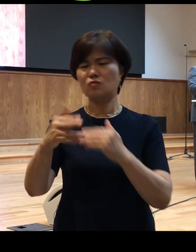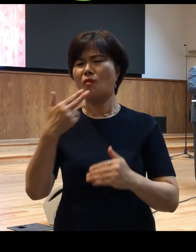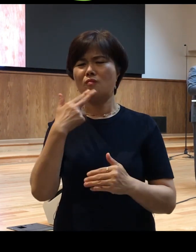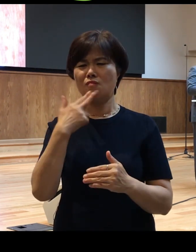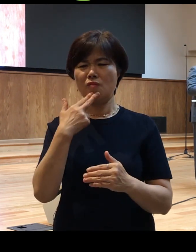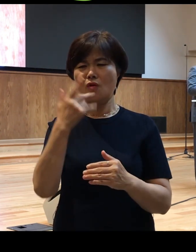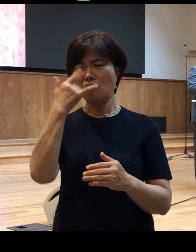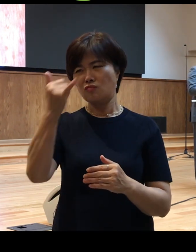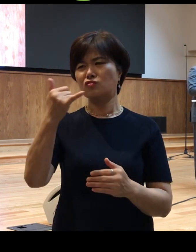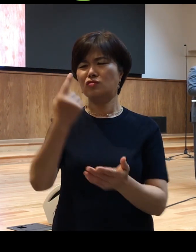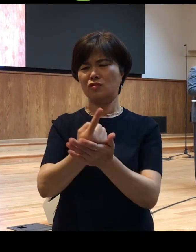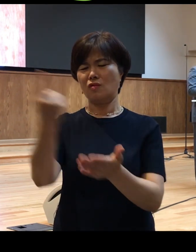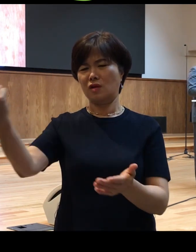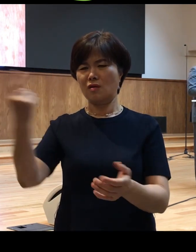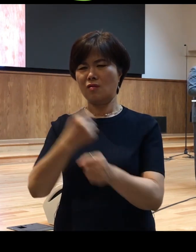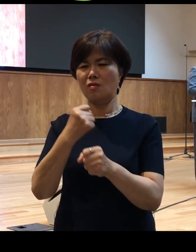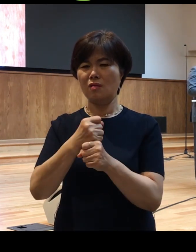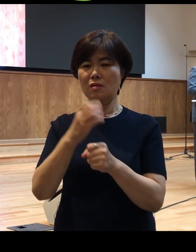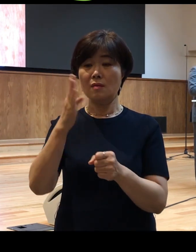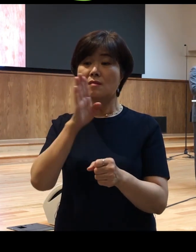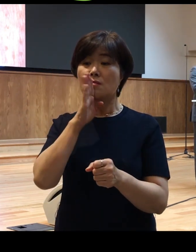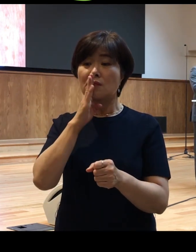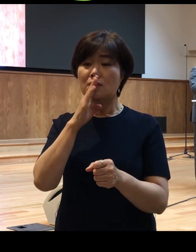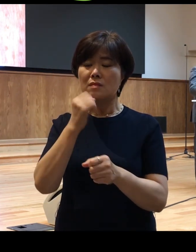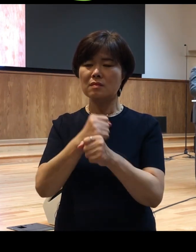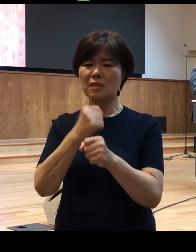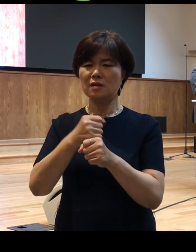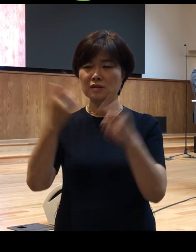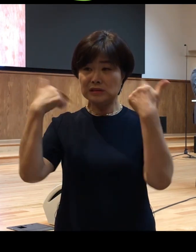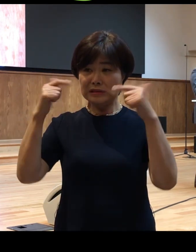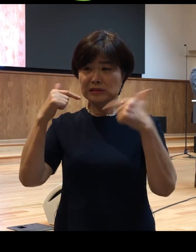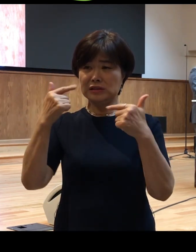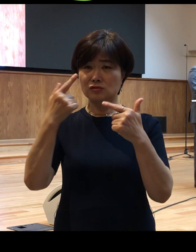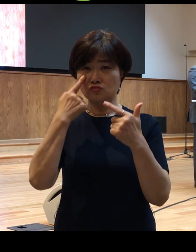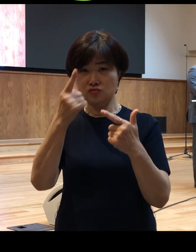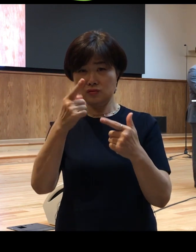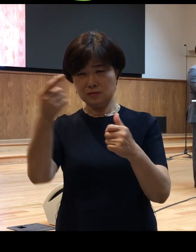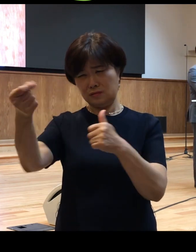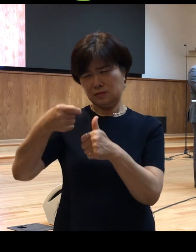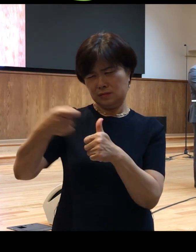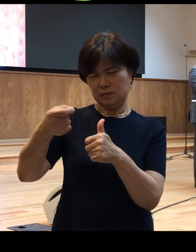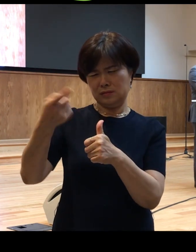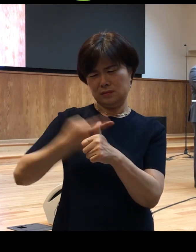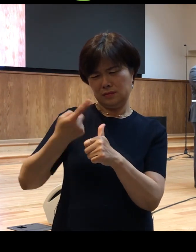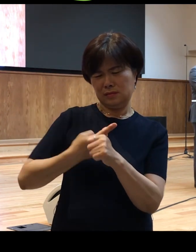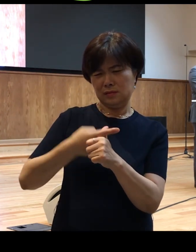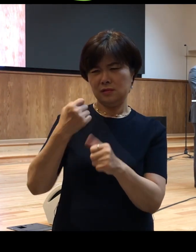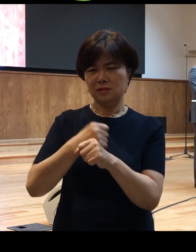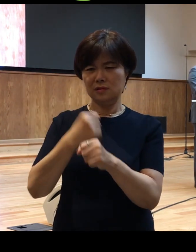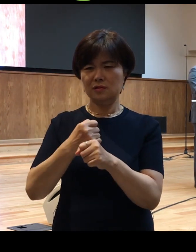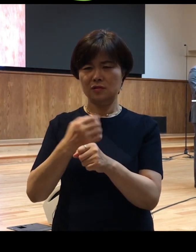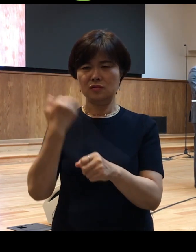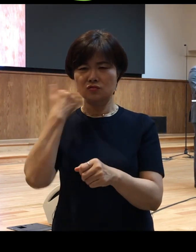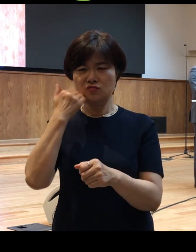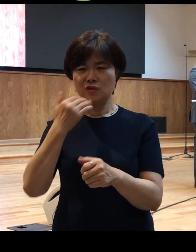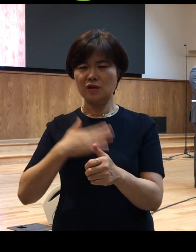눈길을 좀 받아봤으면 그런 멸시에 찬 눈길이 아니라 누군가 나를 그렇게 좀 주목하고 인정어린